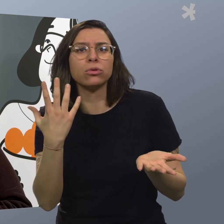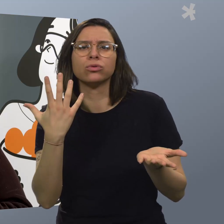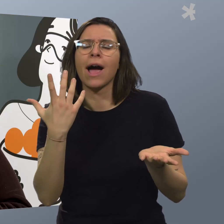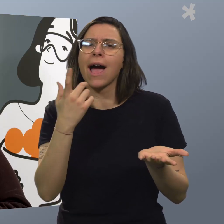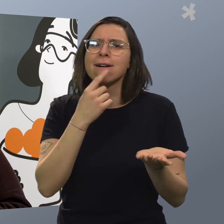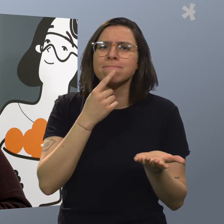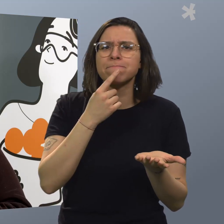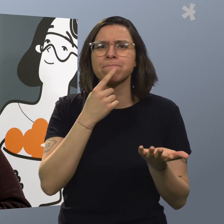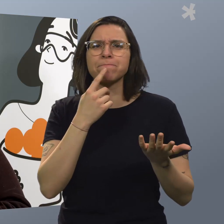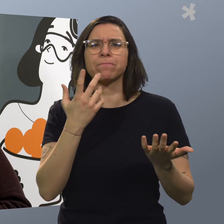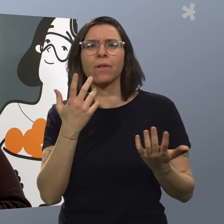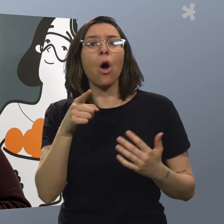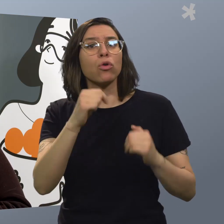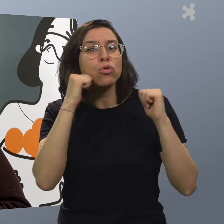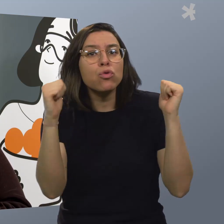Obst,